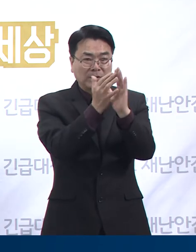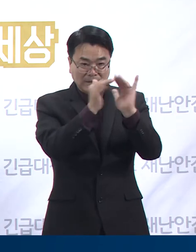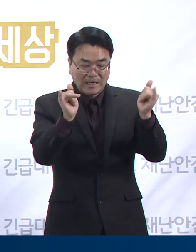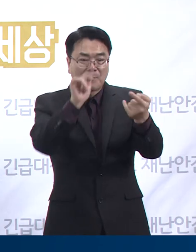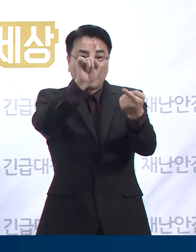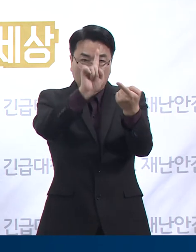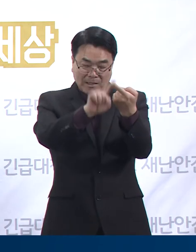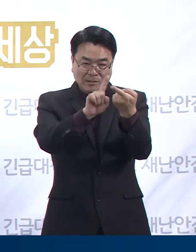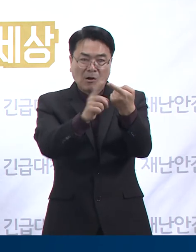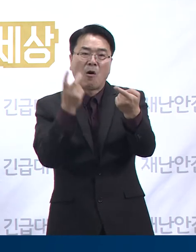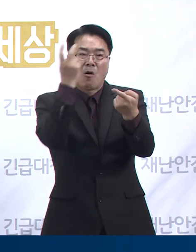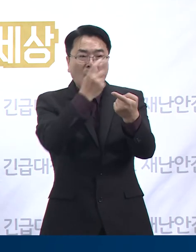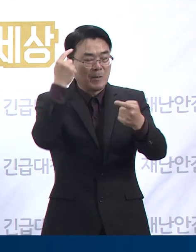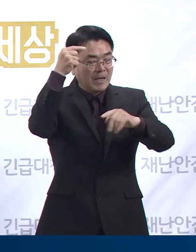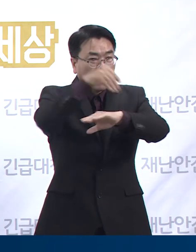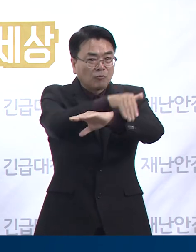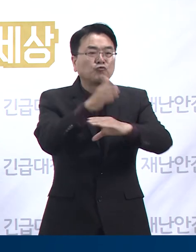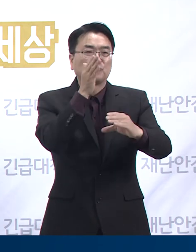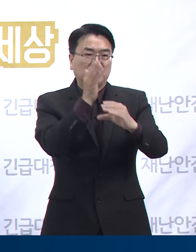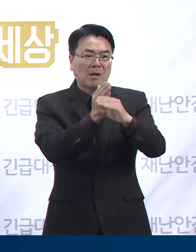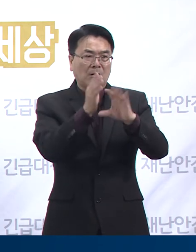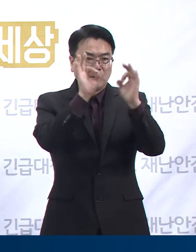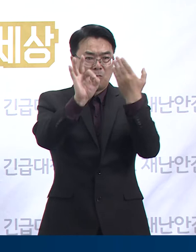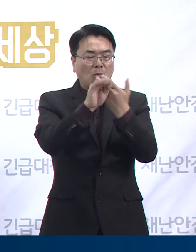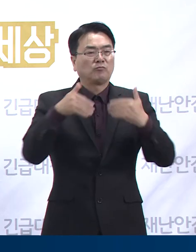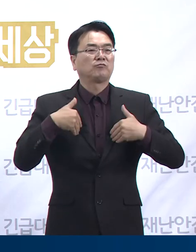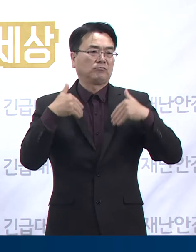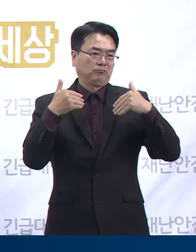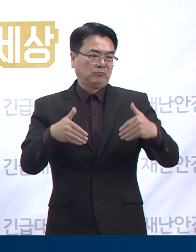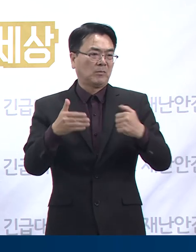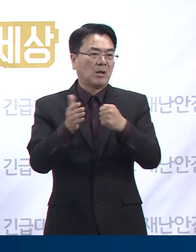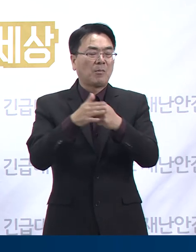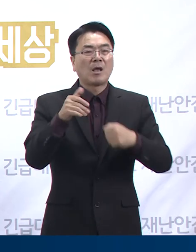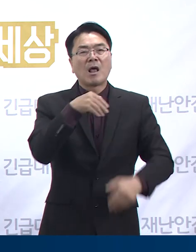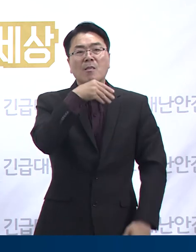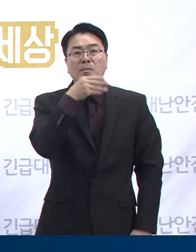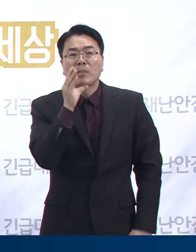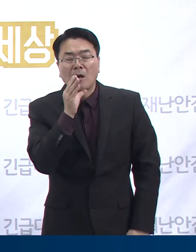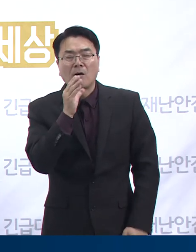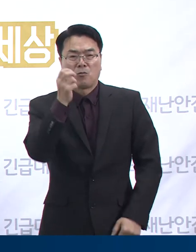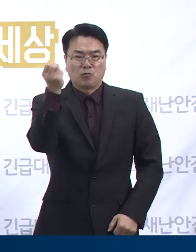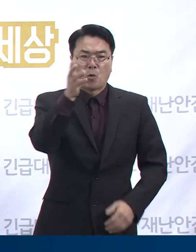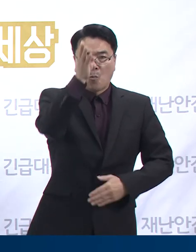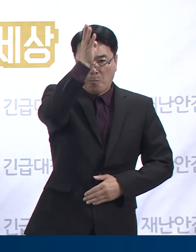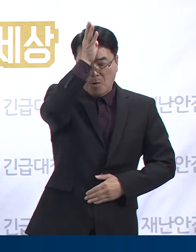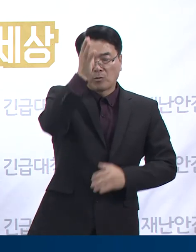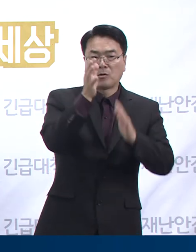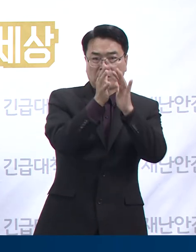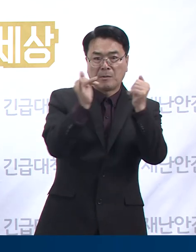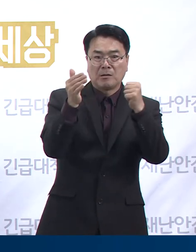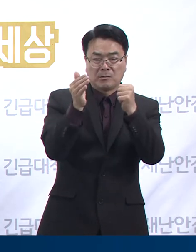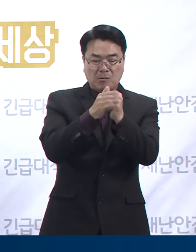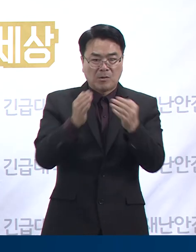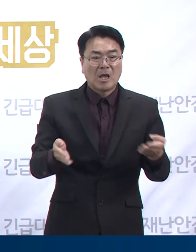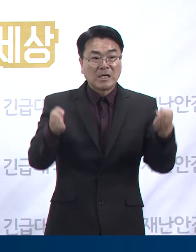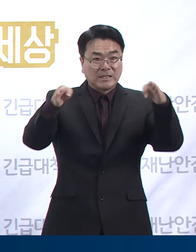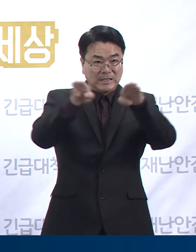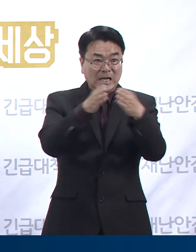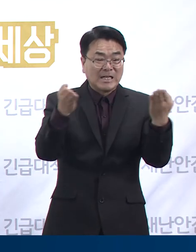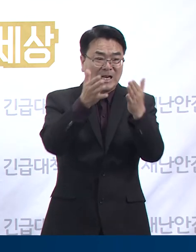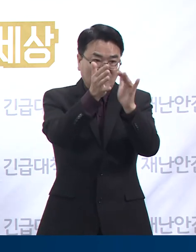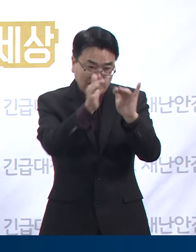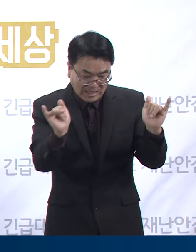취약시설 이용자들은 대부분 코로나19 취약군인 고령자, 환자인 만큼 병원과 시설 종사자들에 대해서도